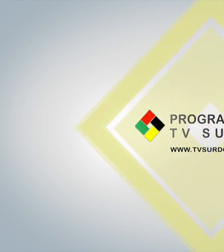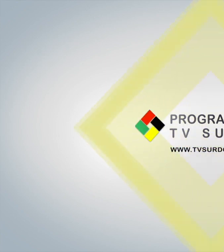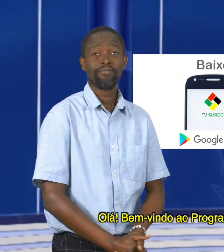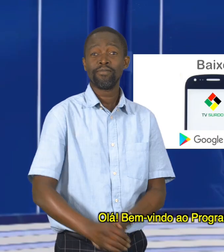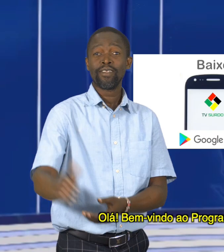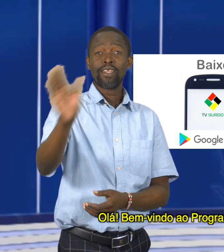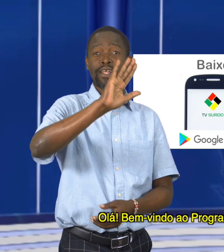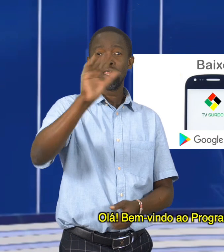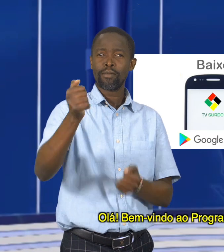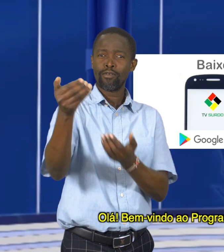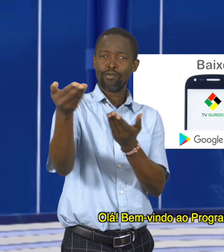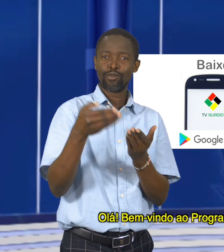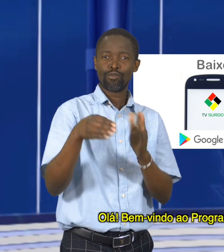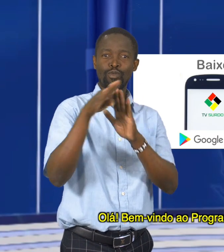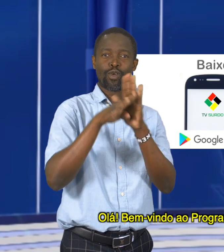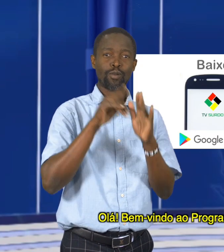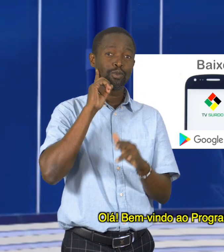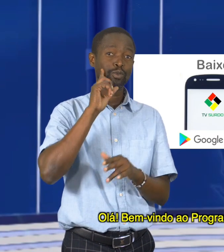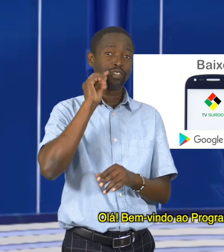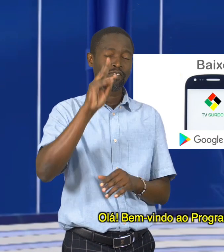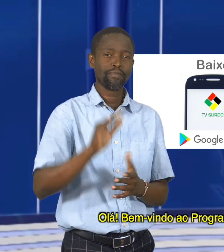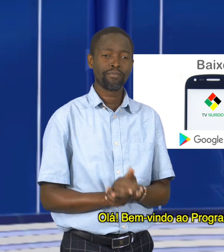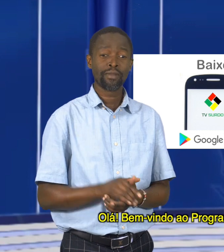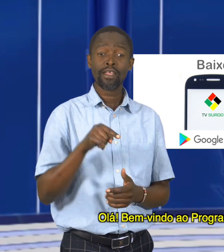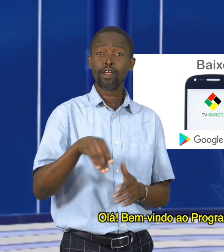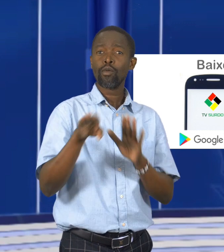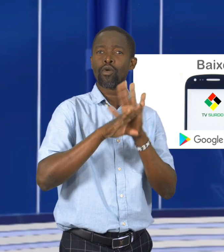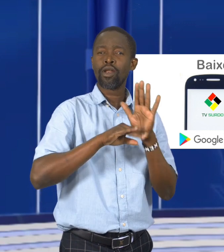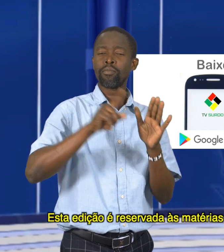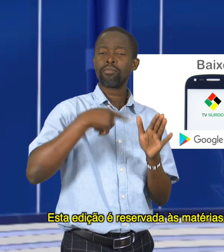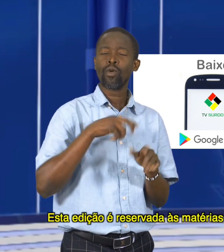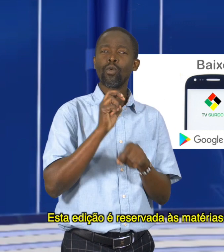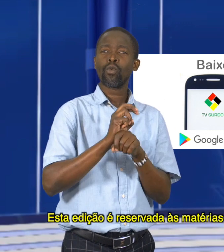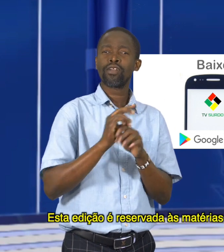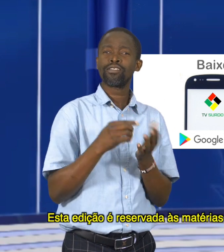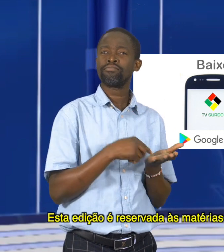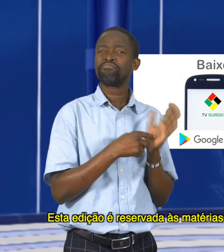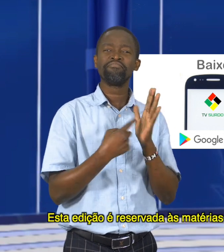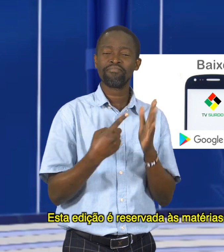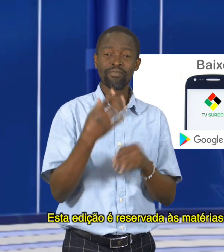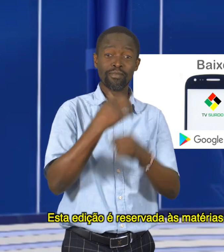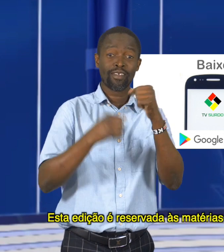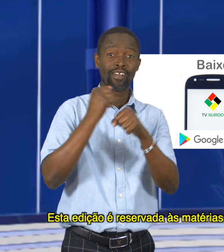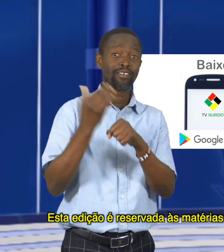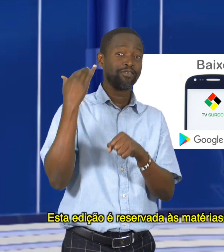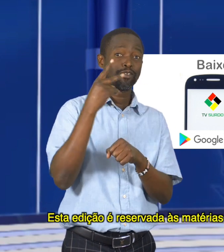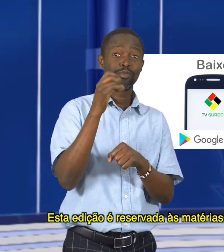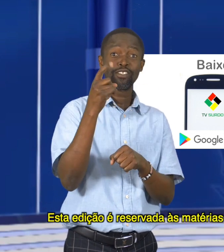Olá, bem-vindo ao programa da TV Surdo. Esta é a edição reservada às matérias que